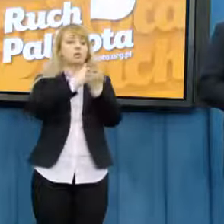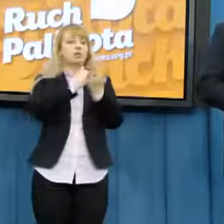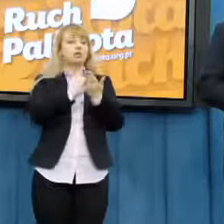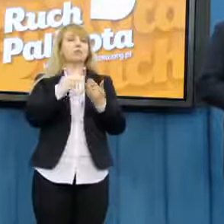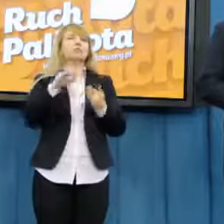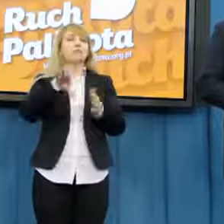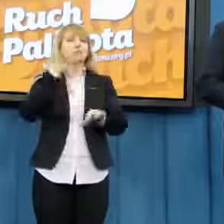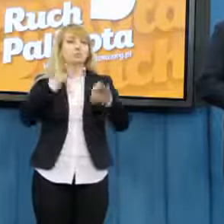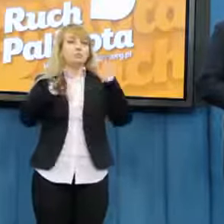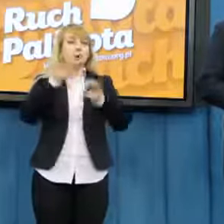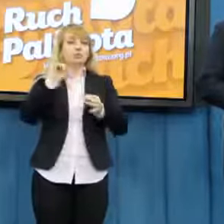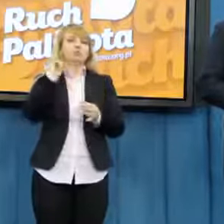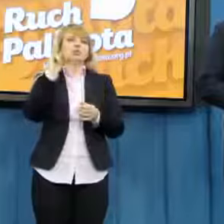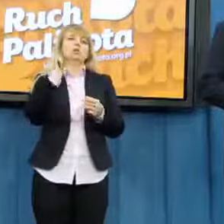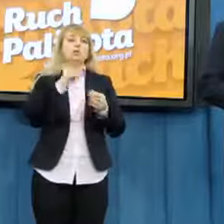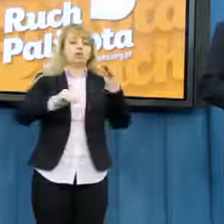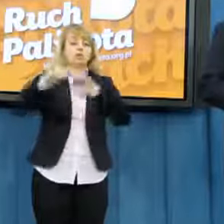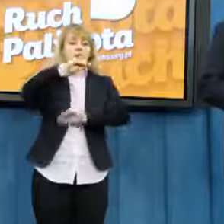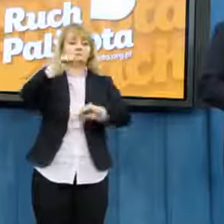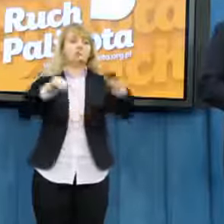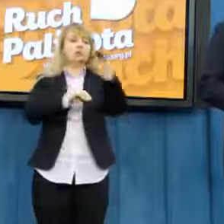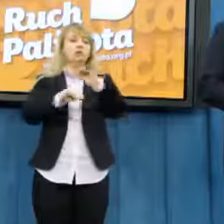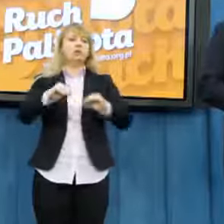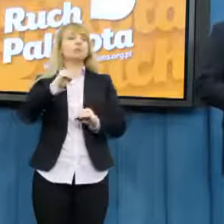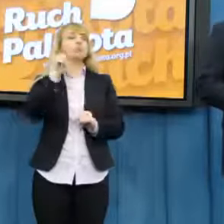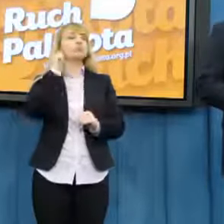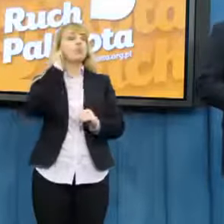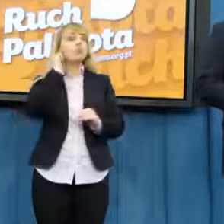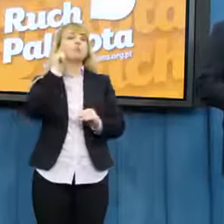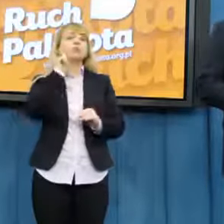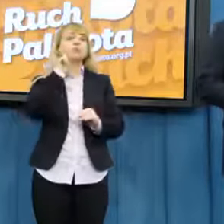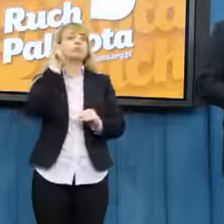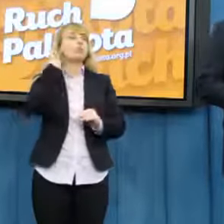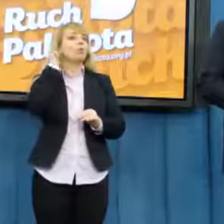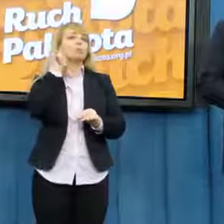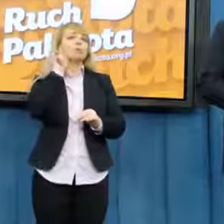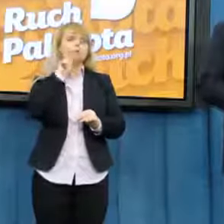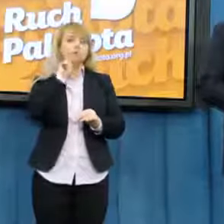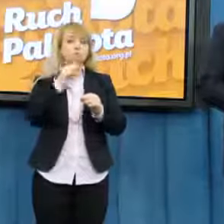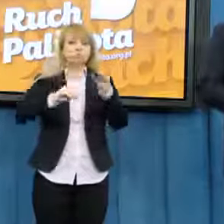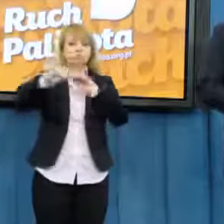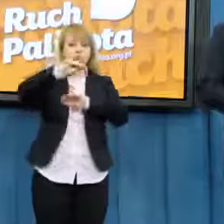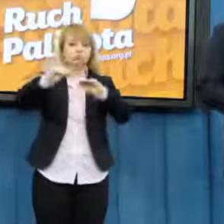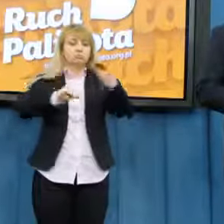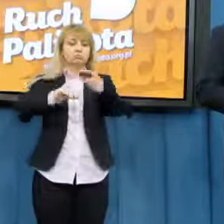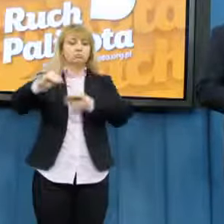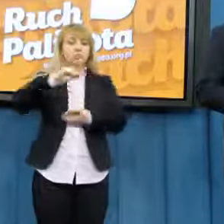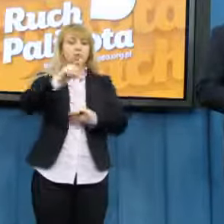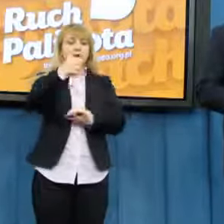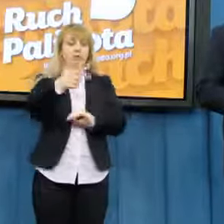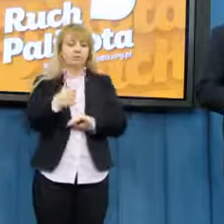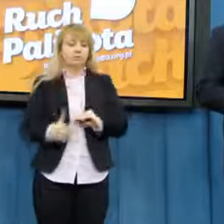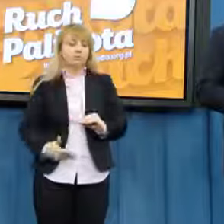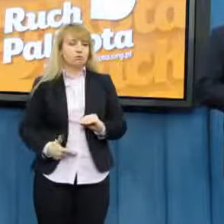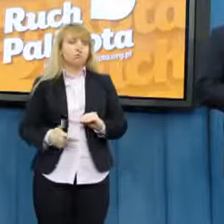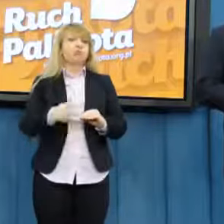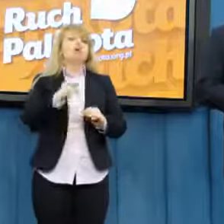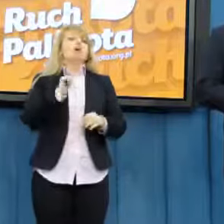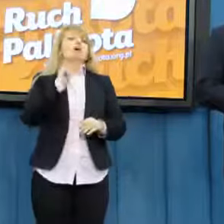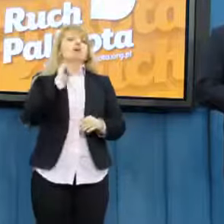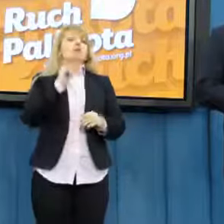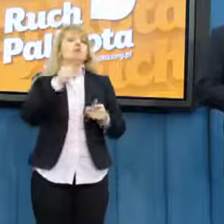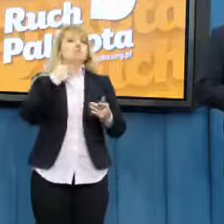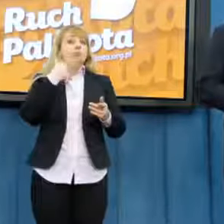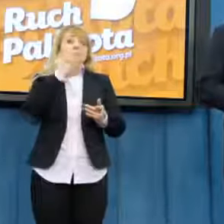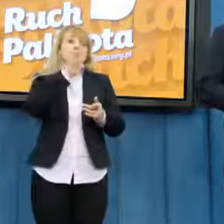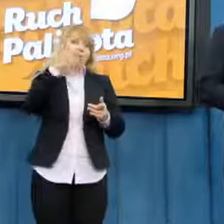wyborczych, poczynając od miejsca numer jeden, aż do ostatniego. Oczywiście rozwiązania techniczne będą zaprezentowane za chwili na